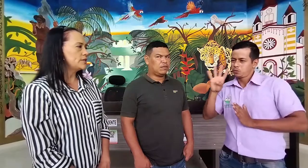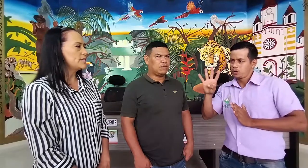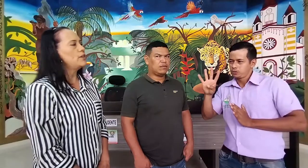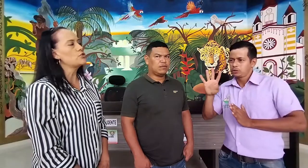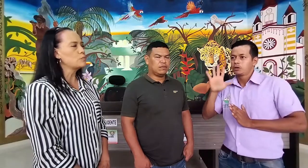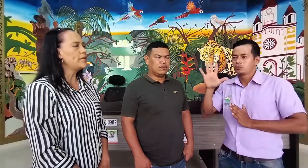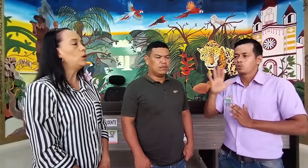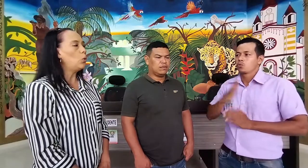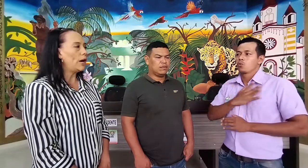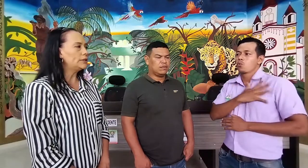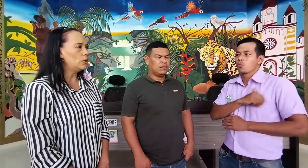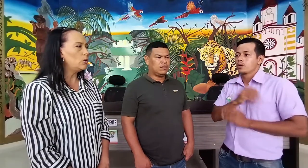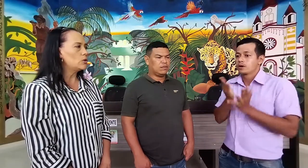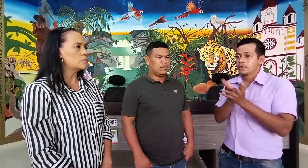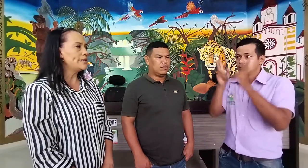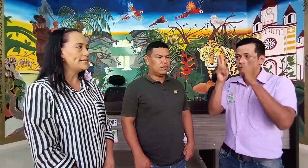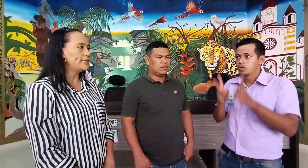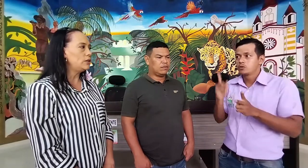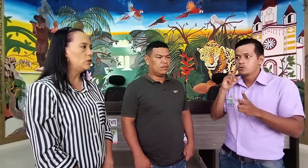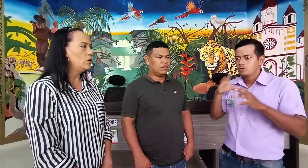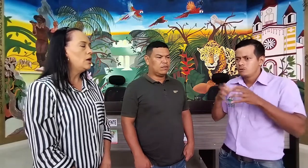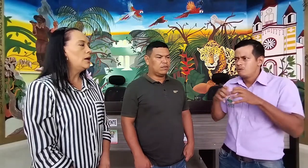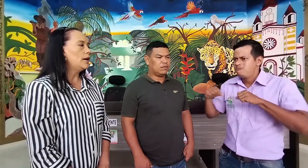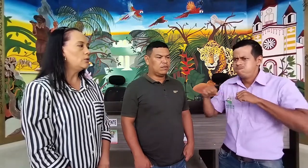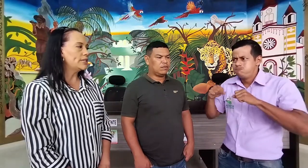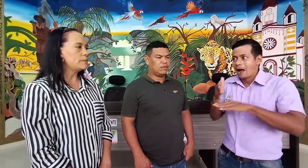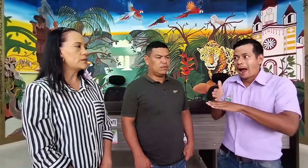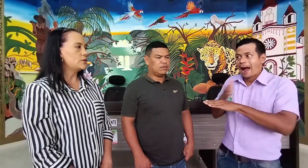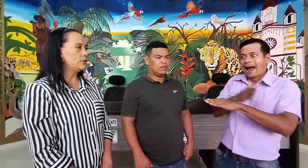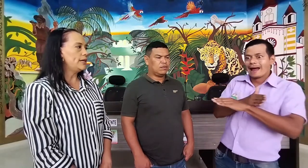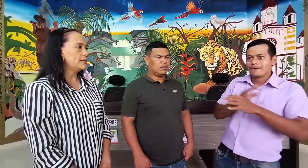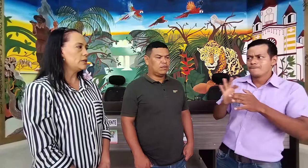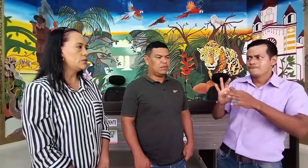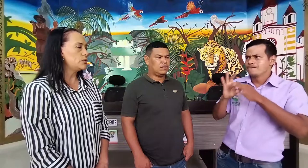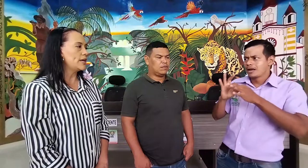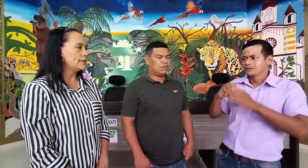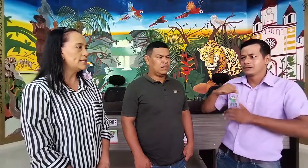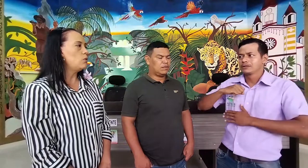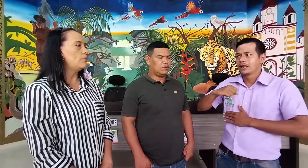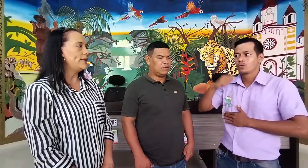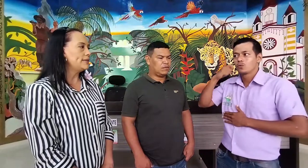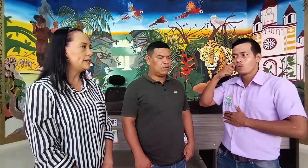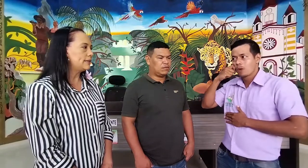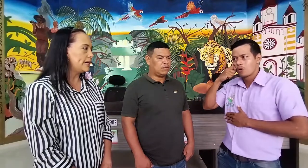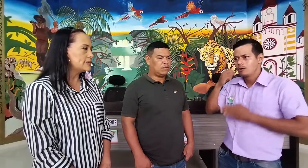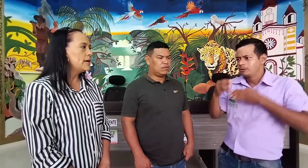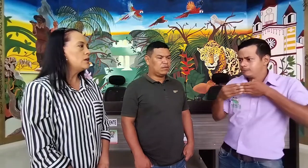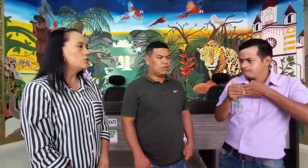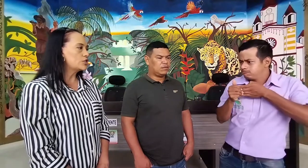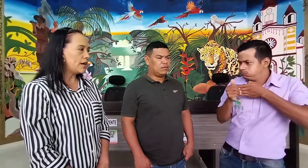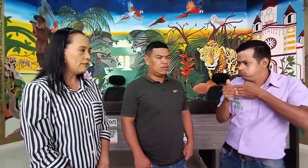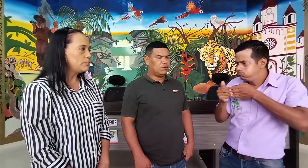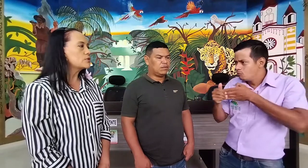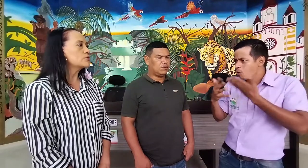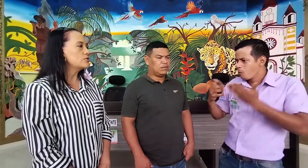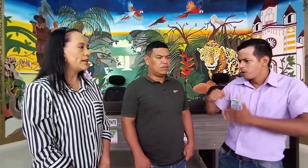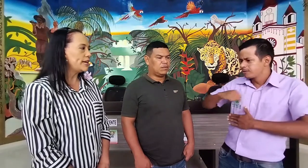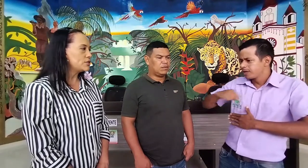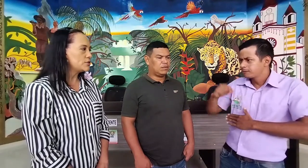hacia 2004 o 2005, algunas personas, estudiantes de Juan 23, luchaban por sus derechos